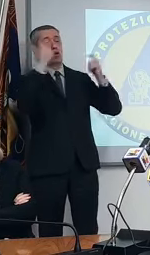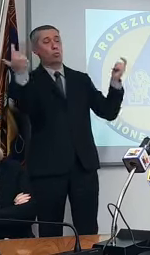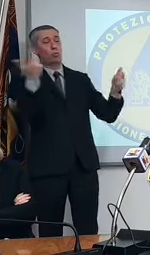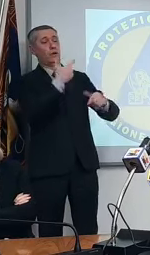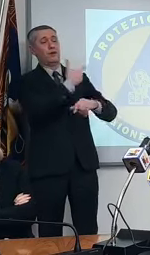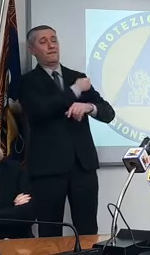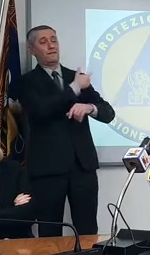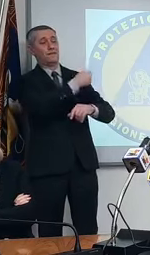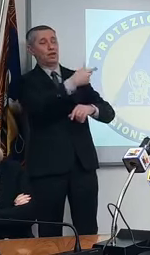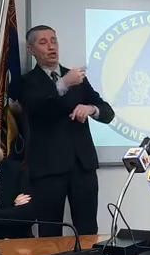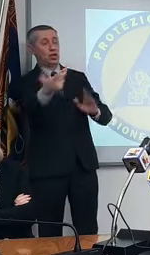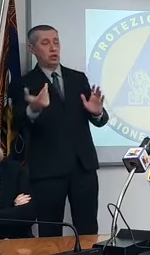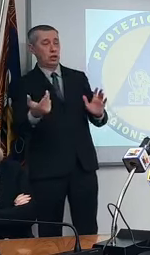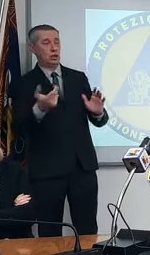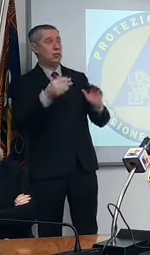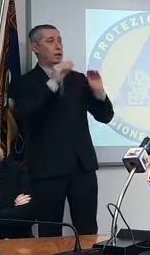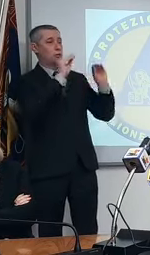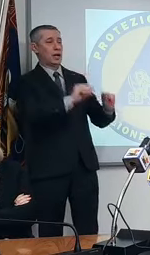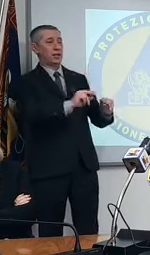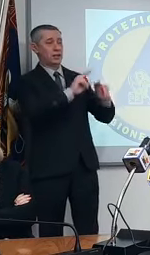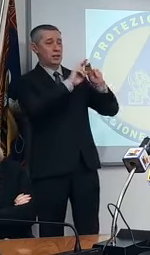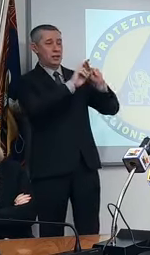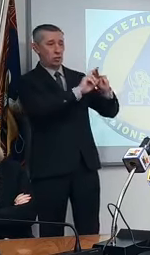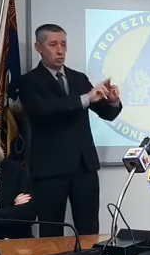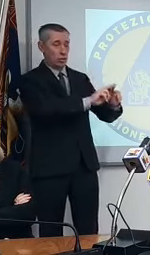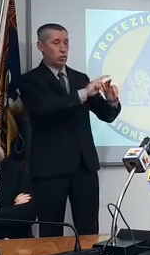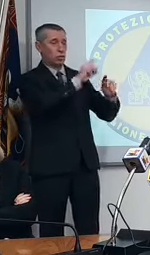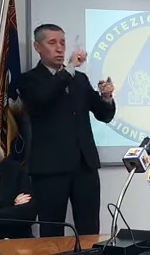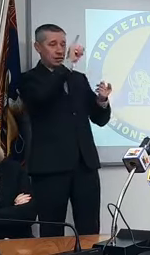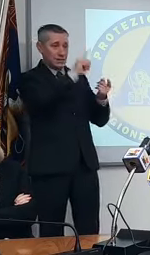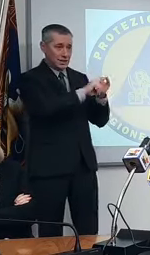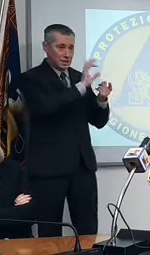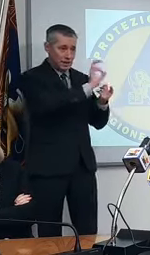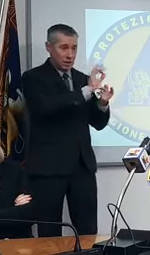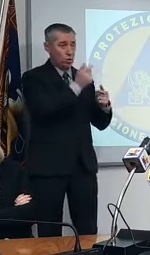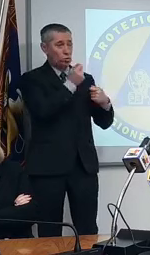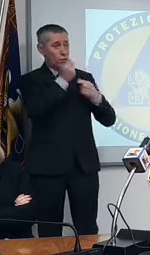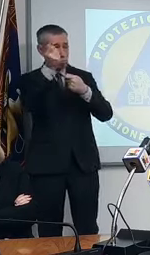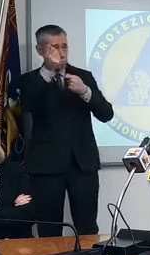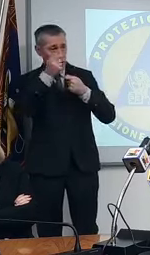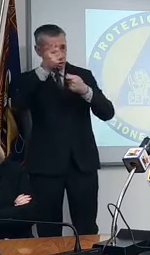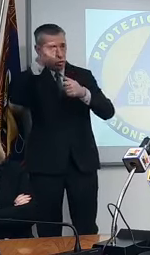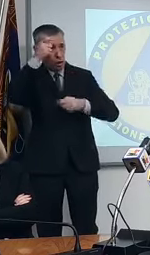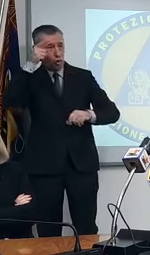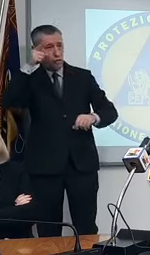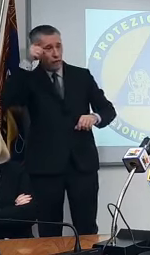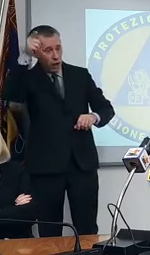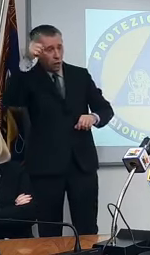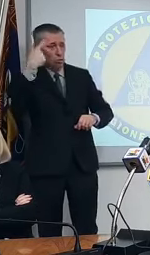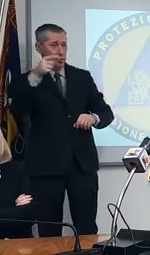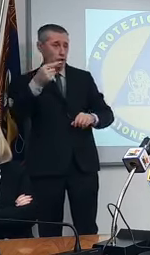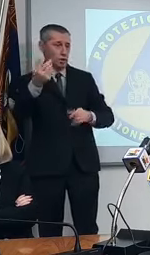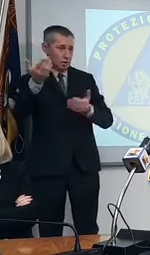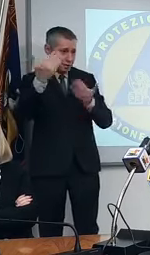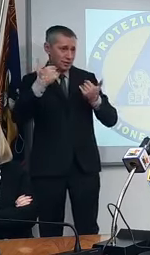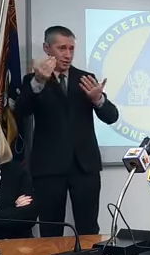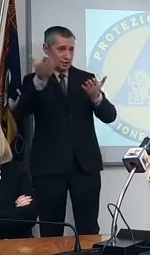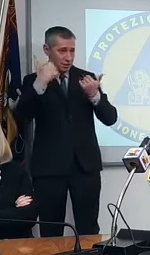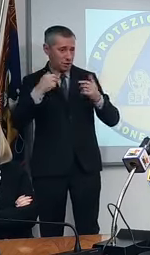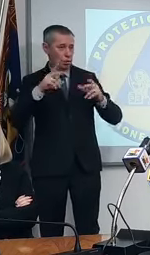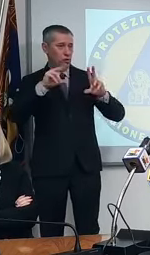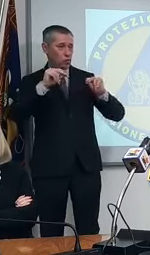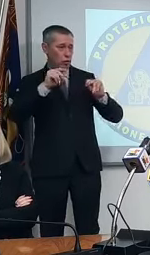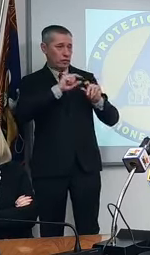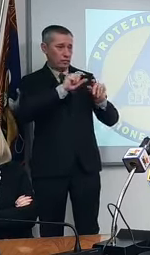facendo no azzera il magazzino mette pressione al governo per avere ancora più vaccini insomma se rispettassero il piano che tutte noi regioni ci siamo